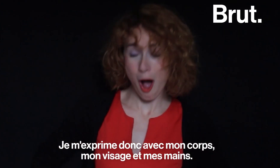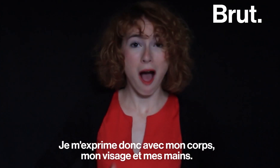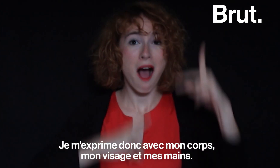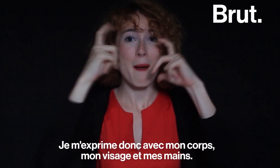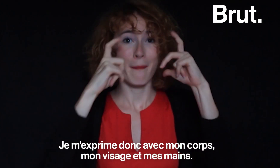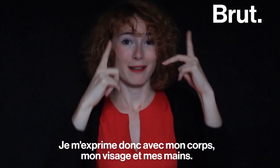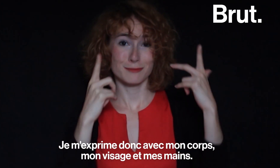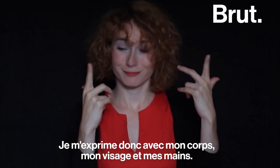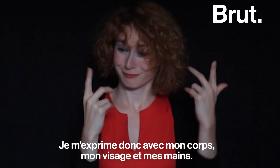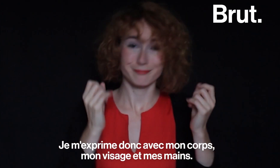Musique